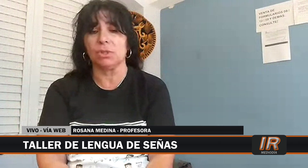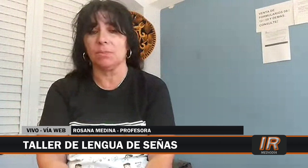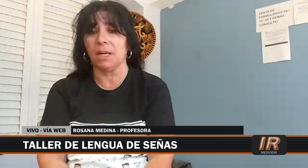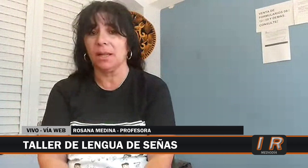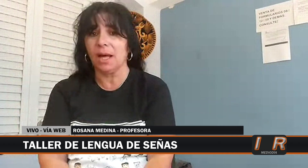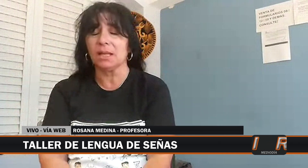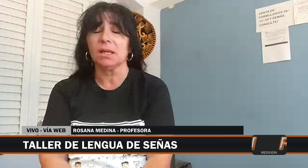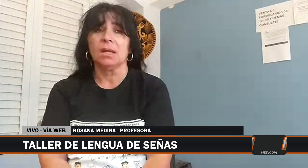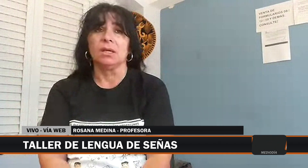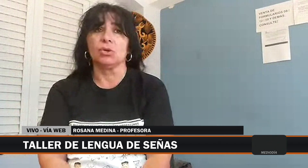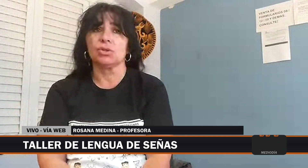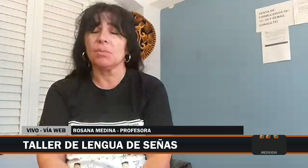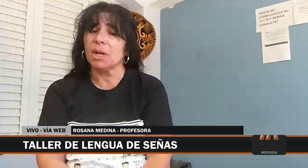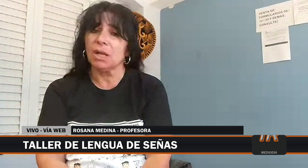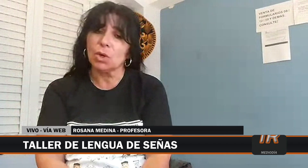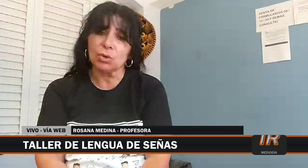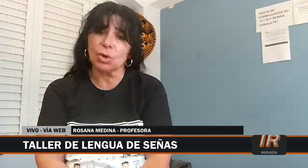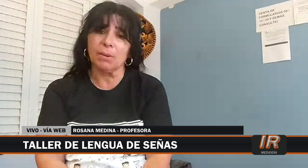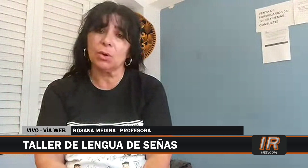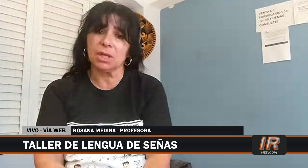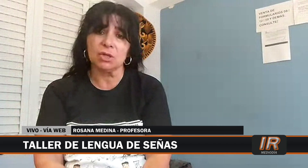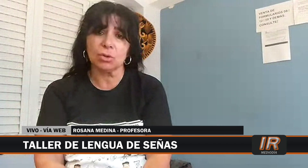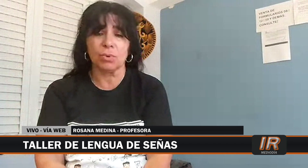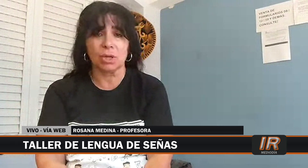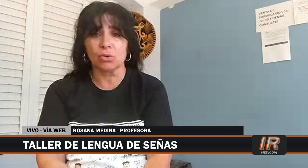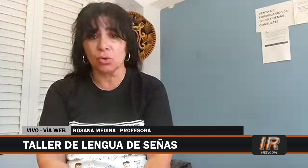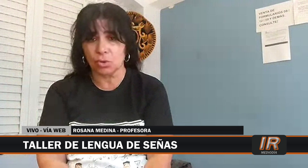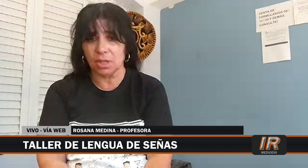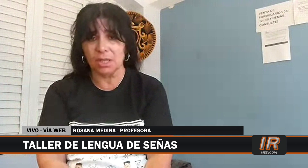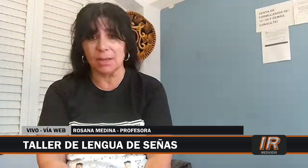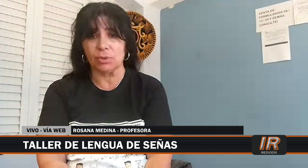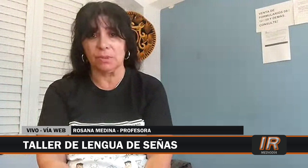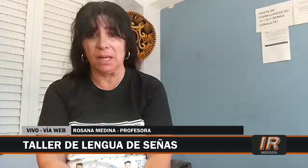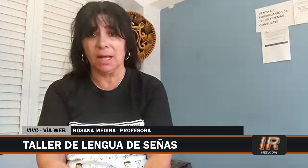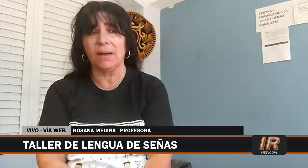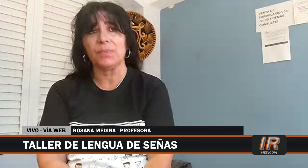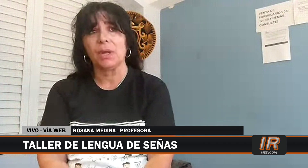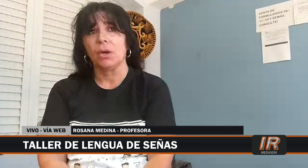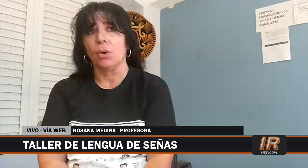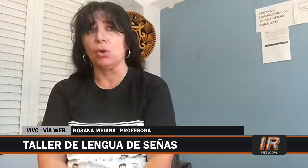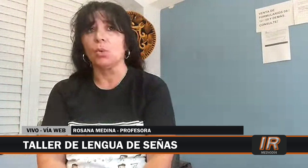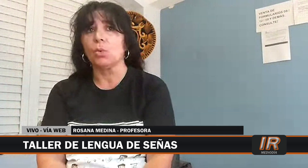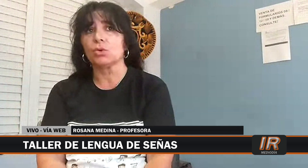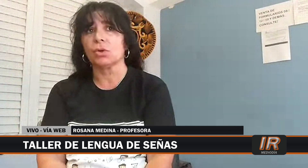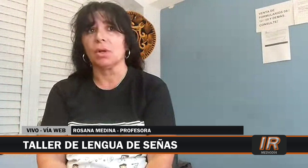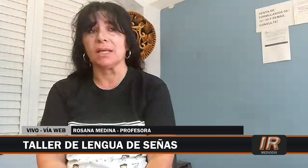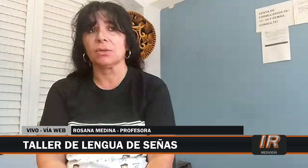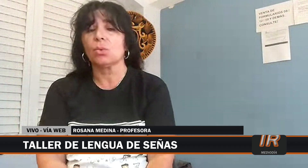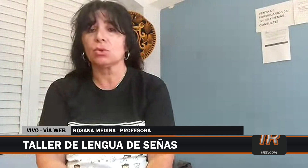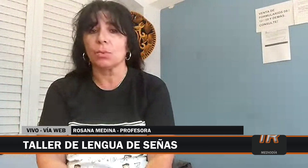municipalidad. Yo siempre les digo a todos que valoren eso porque no todos tienen esa posibilidad. Hoy un curso, hacer un curso